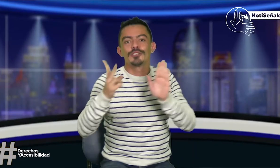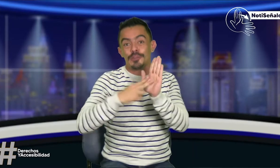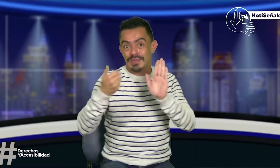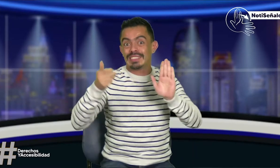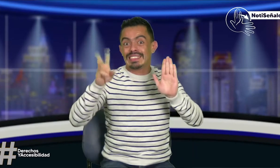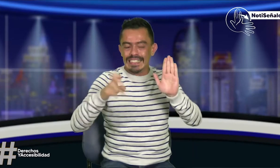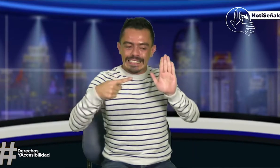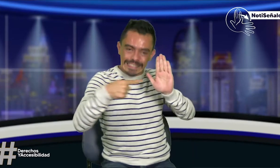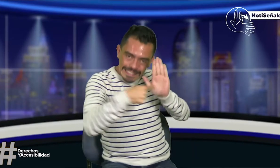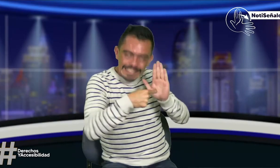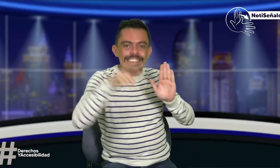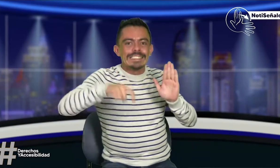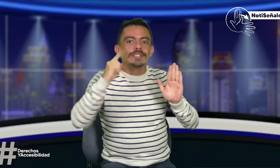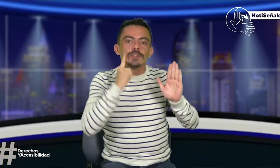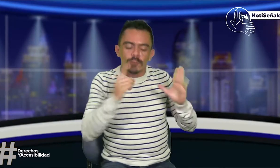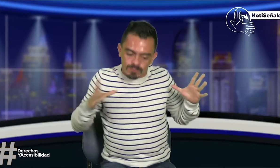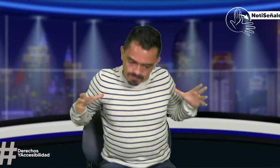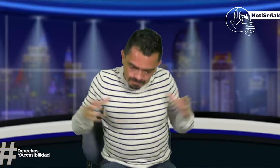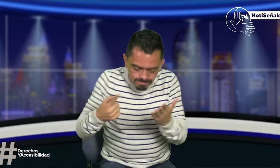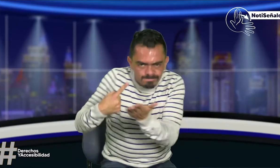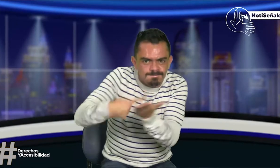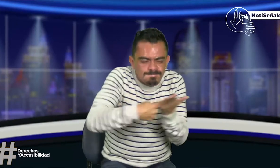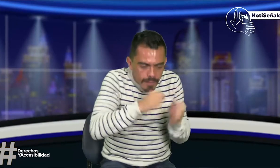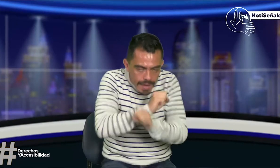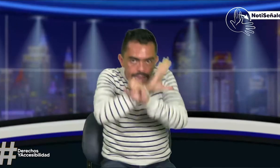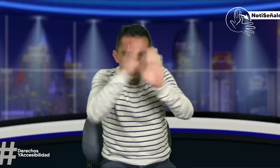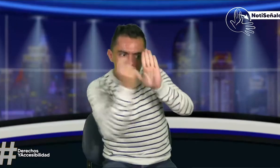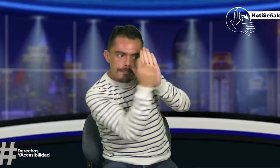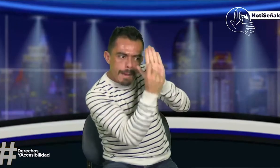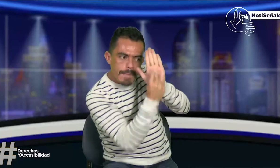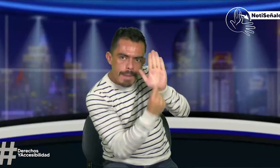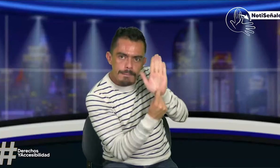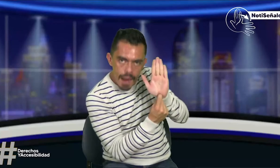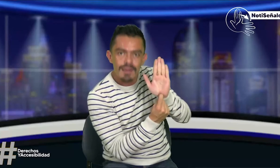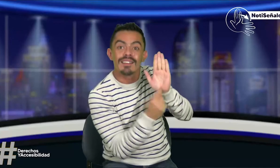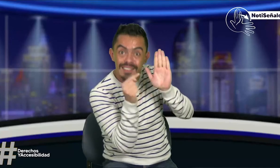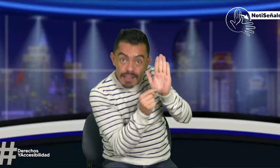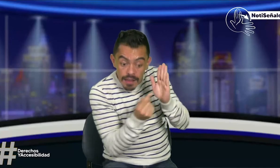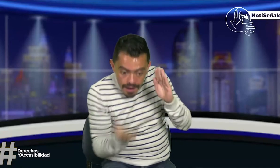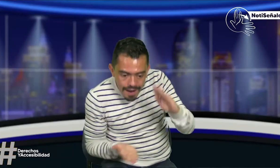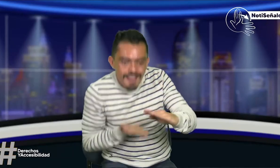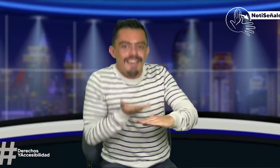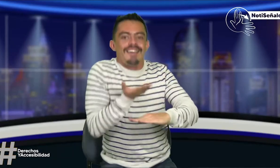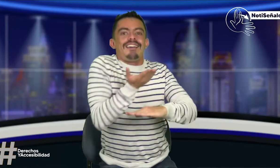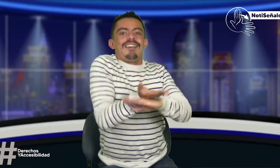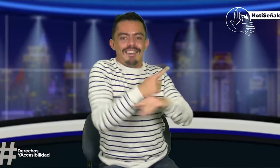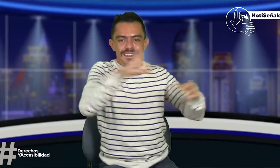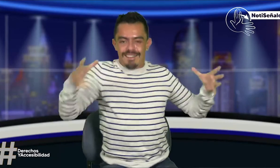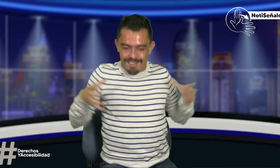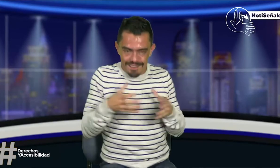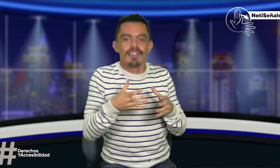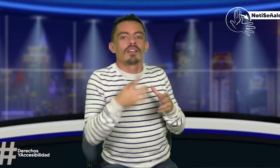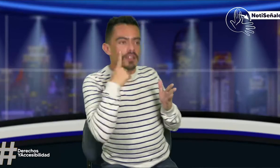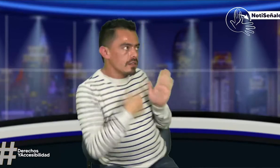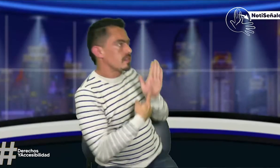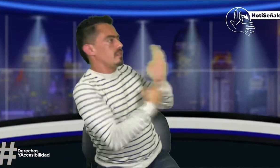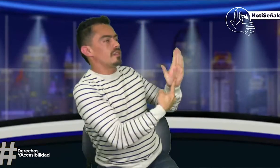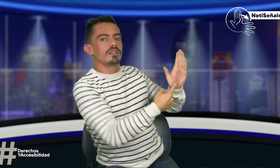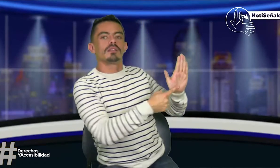1421. Este decreto que es supremamente importante para la educación de las personas sordas y cada uno de los estatutos que allí